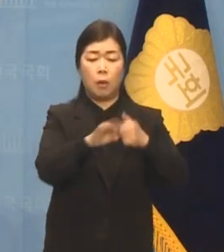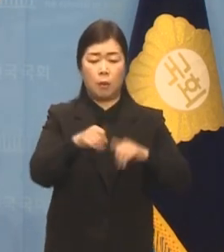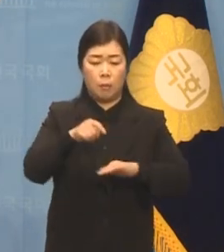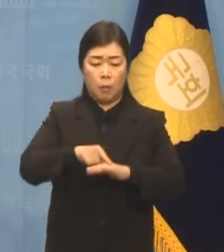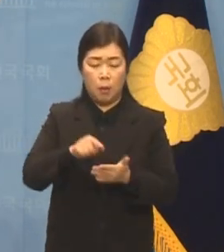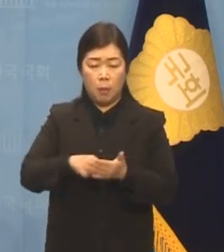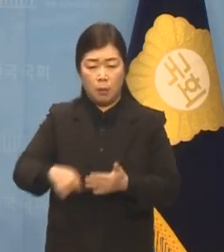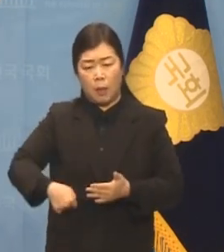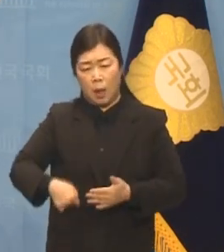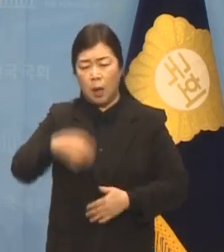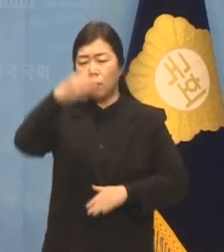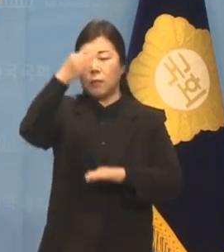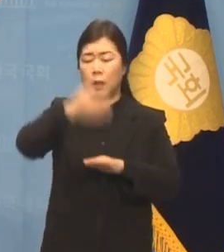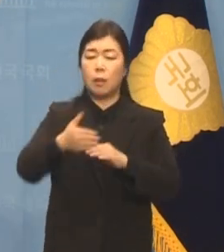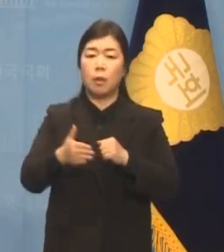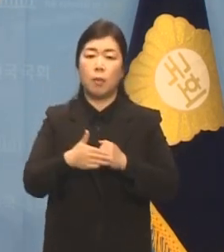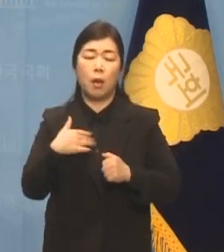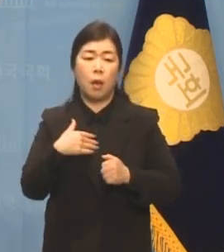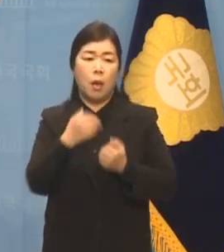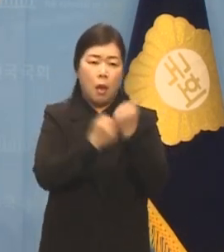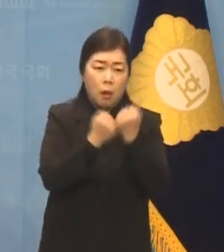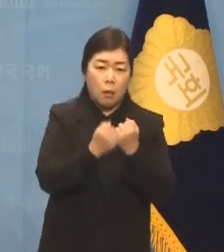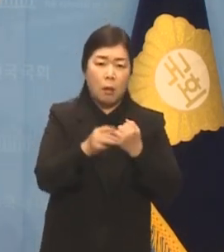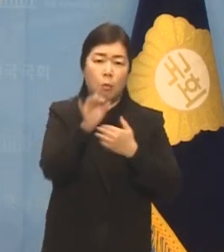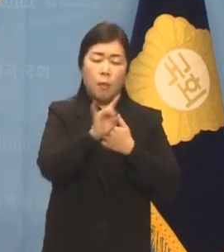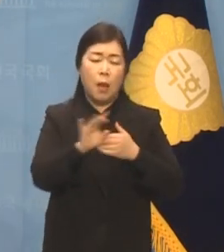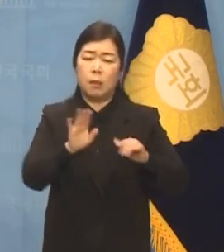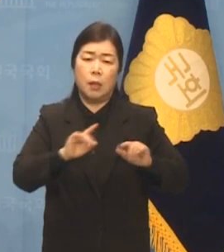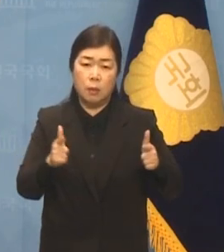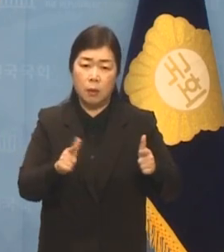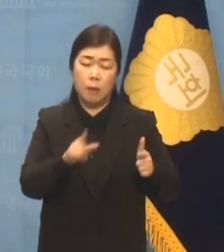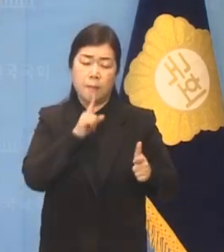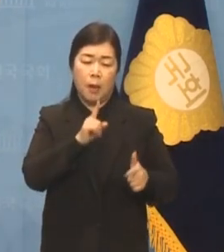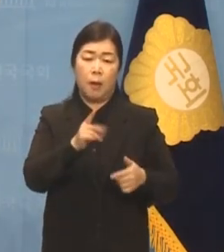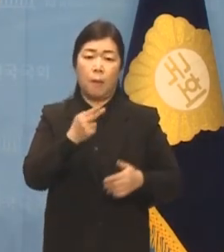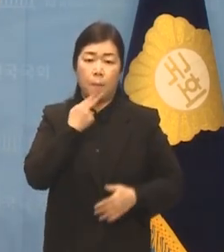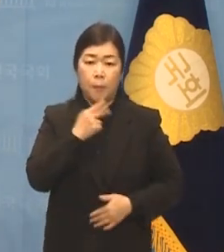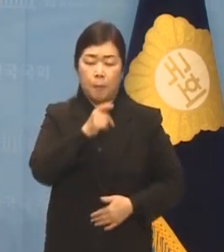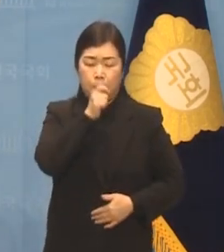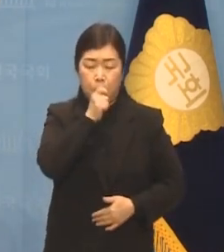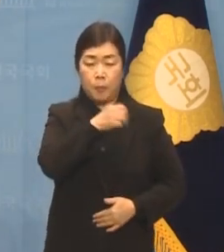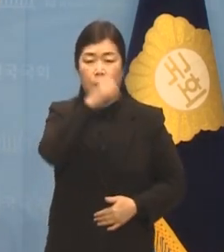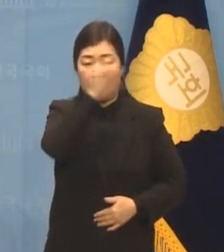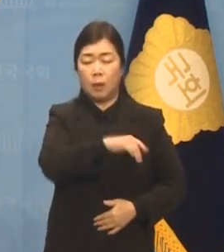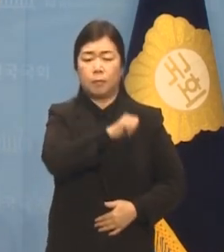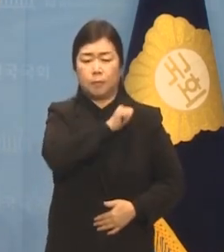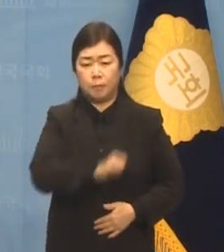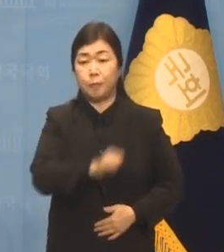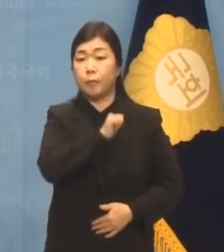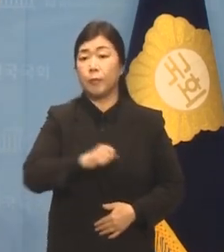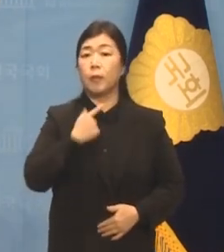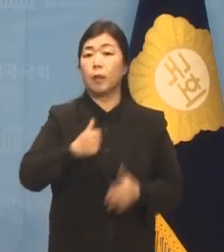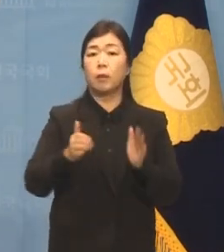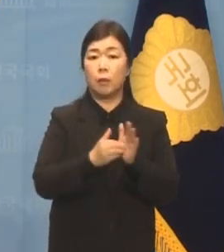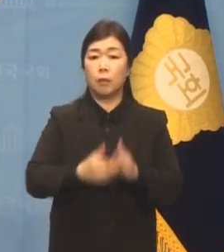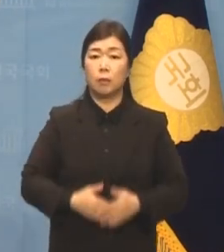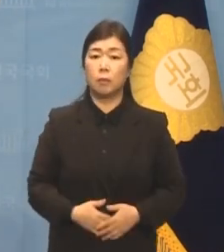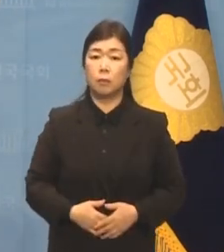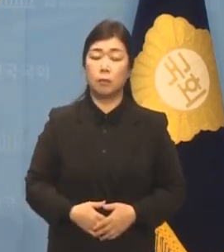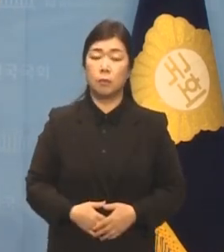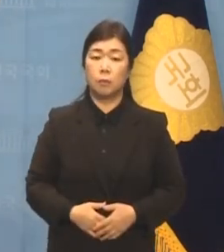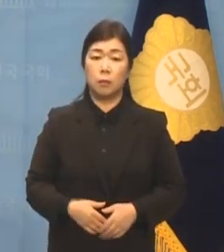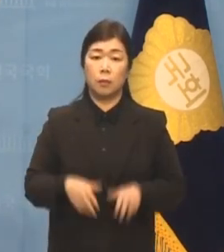차마 변명조차 하지 못하고 오랫동안 참고 살았습니다. 현재